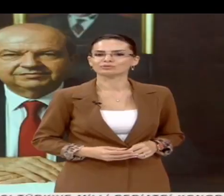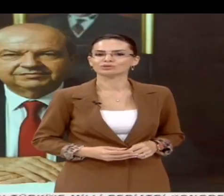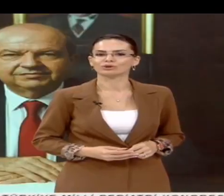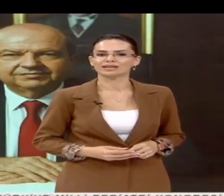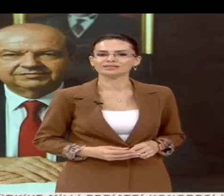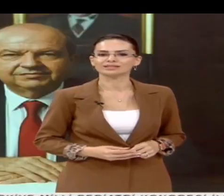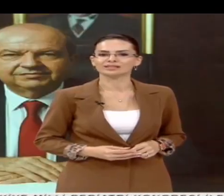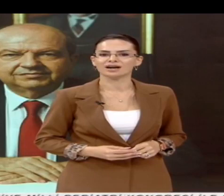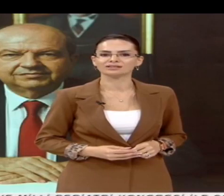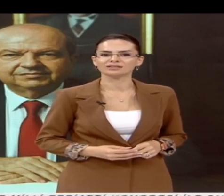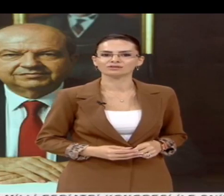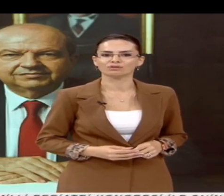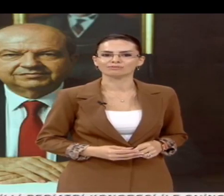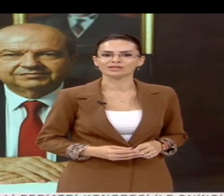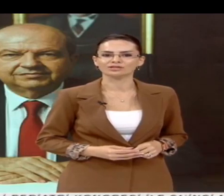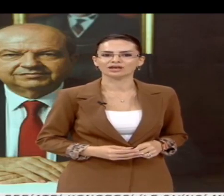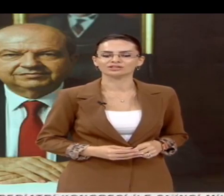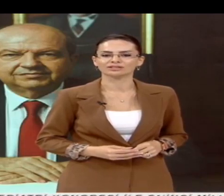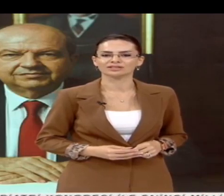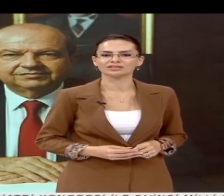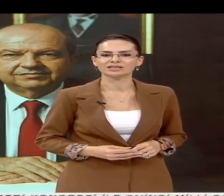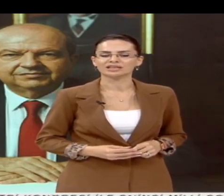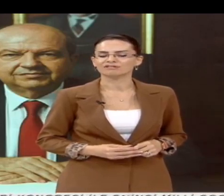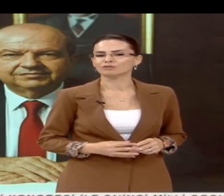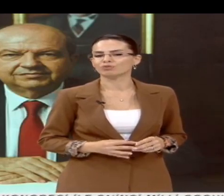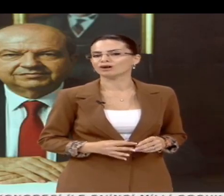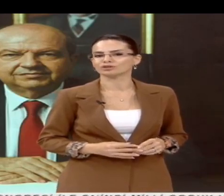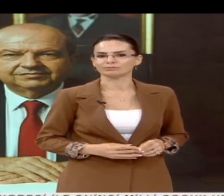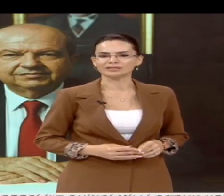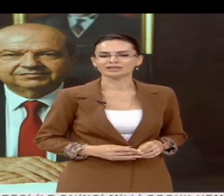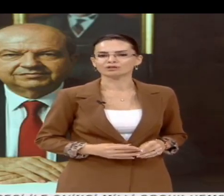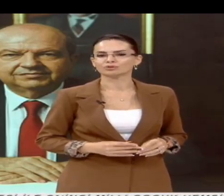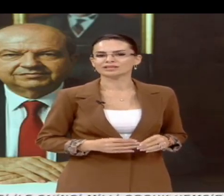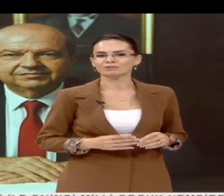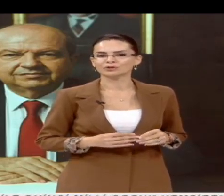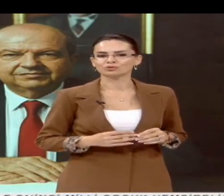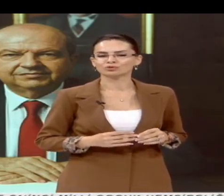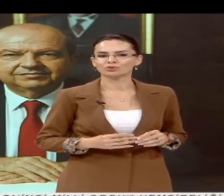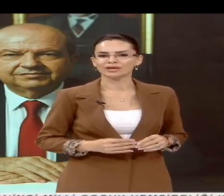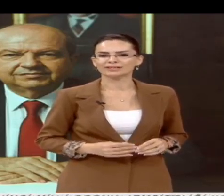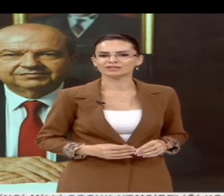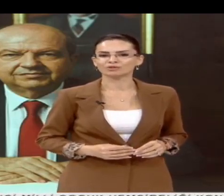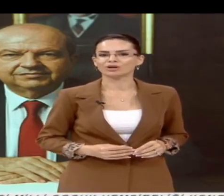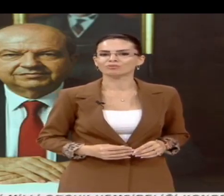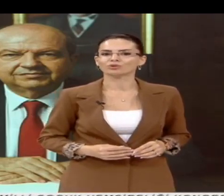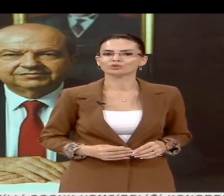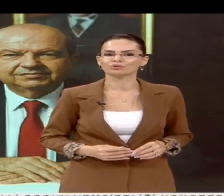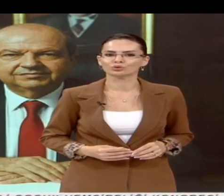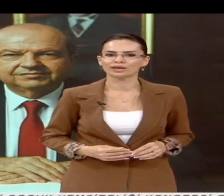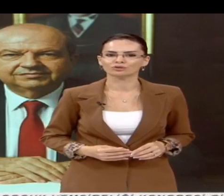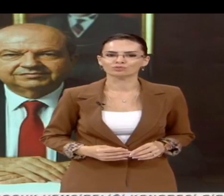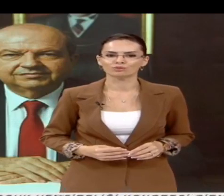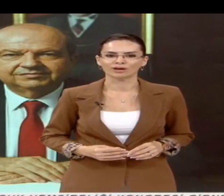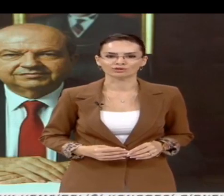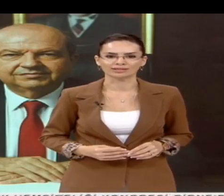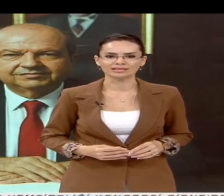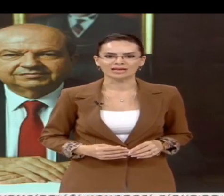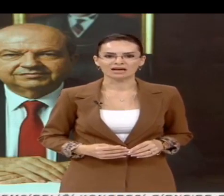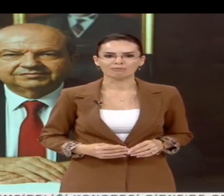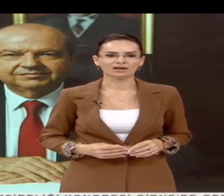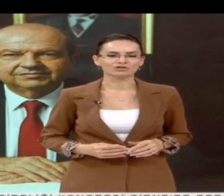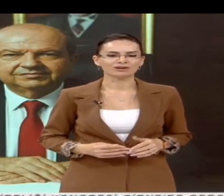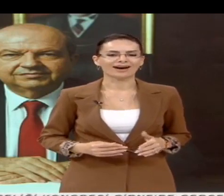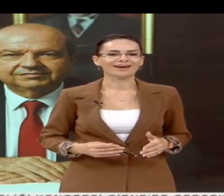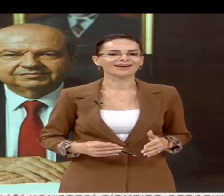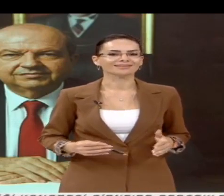1974'ten 46 yıl sonra Maraş'a açtıklarını ve bu açılımın Kuzey Kıbrıs Türk Cumhuriyeti için önemli olduğunu vurgulayan Cumhurbaşkanı,